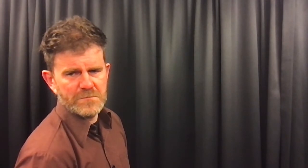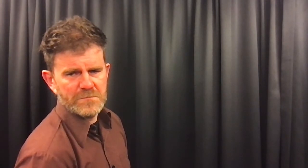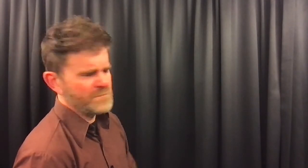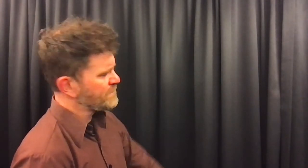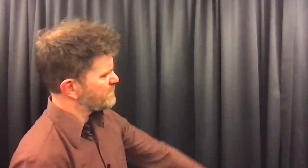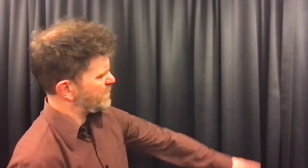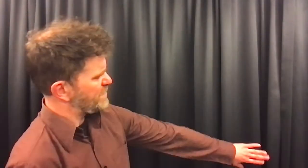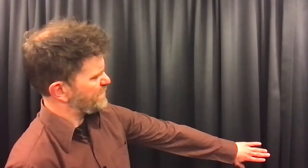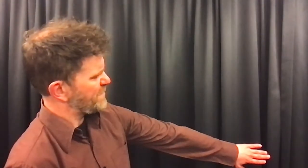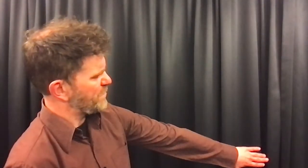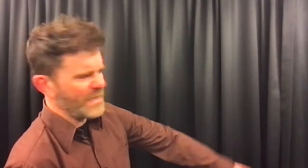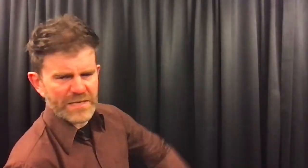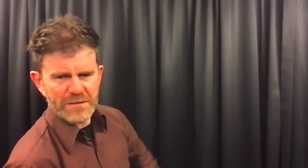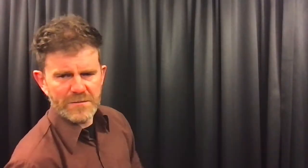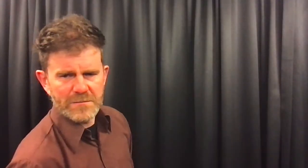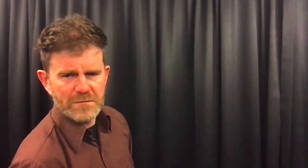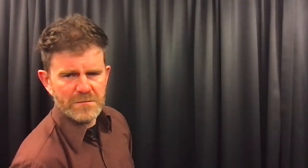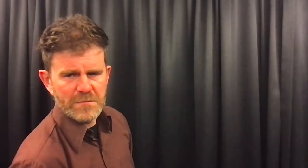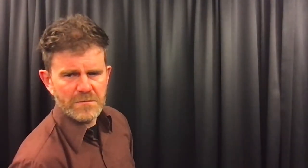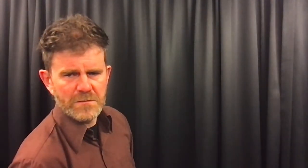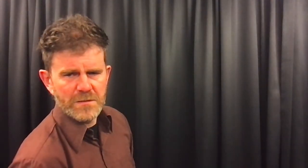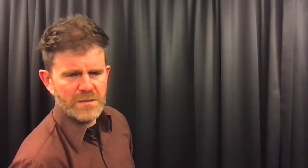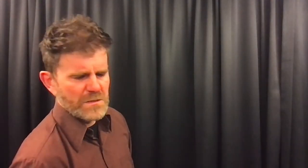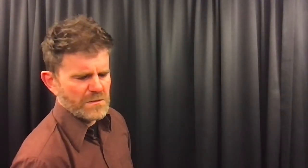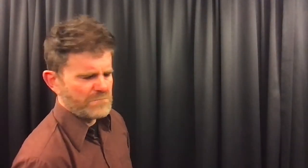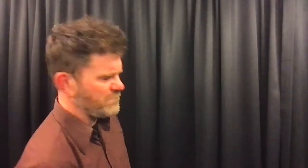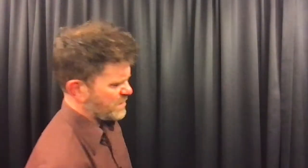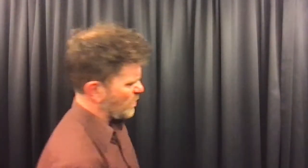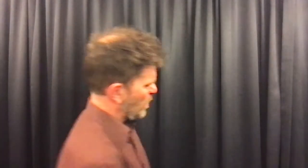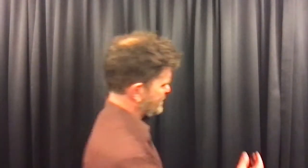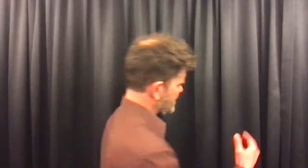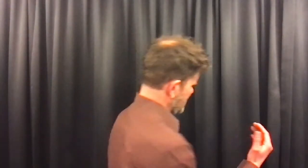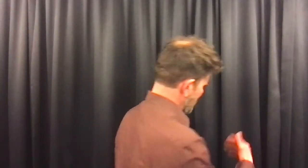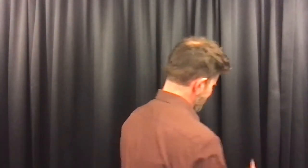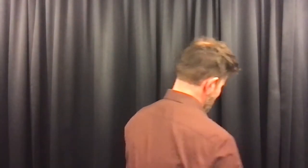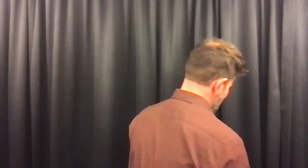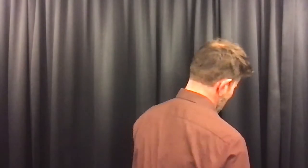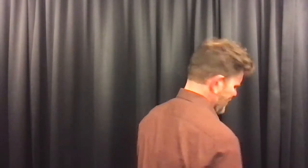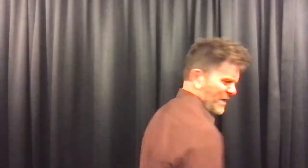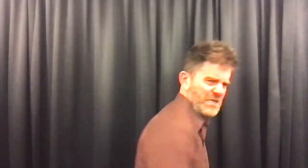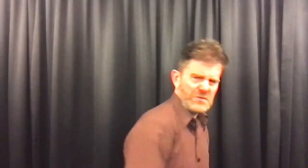Beetje verder weg. Met zijn hoofd helemaal naar de andere kant.